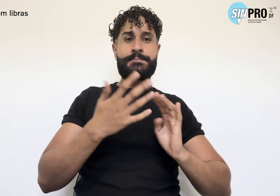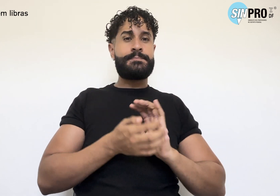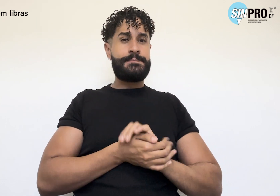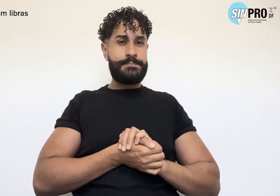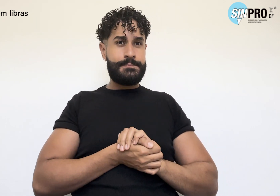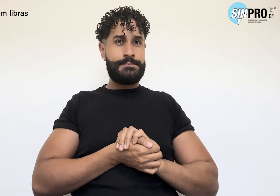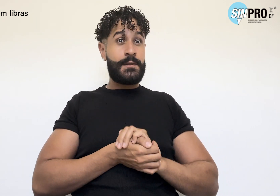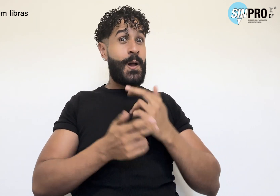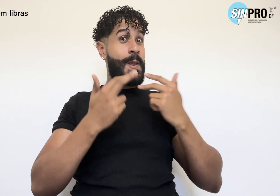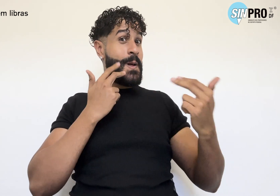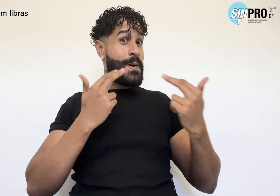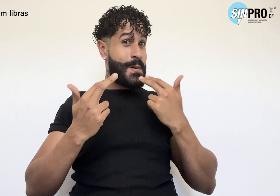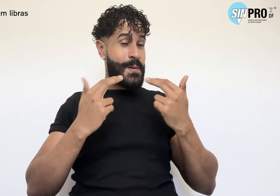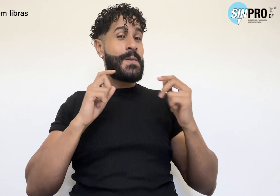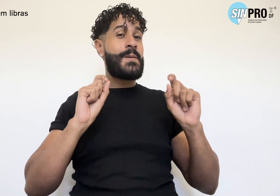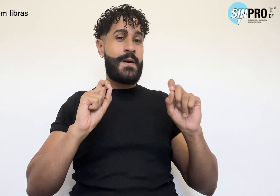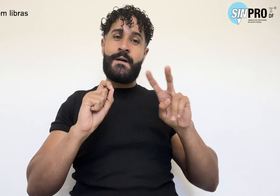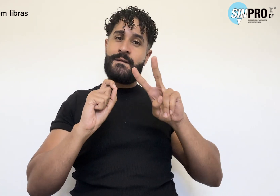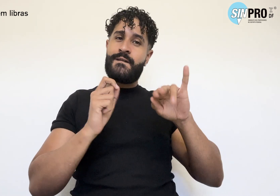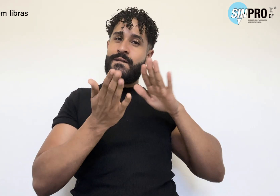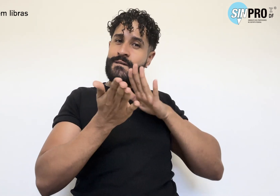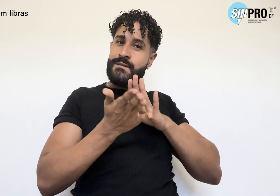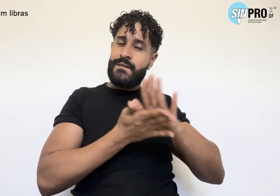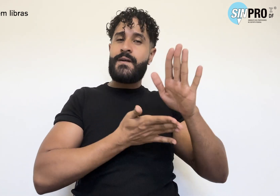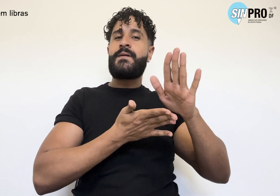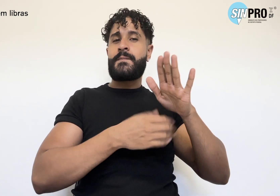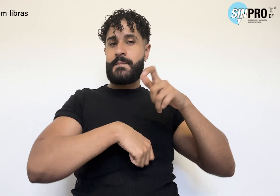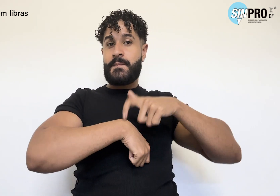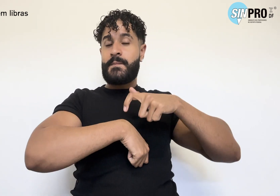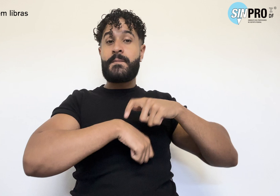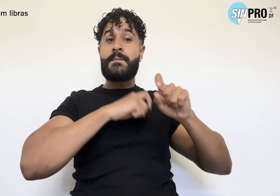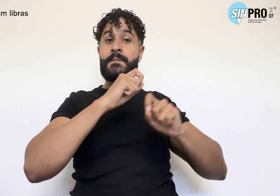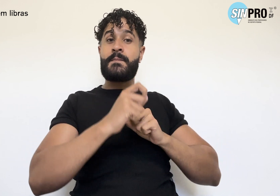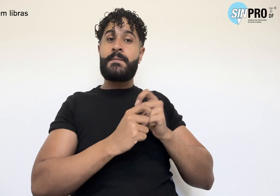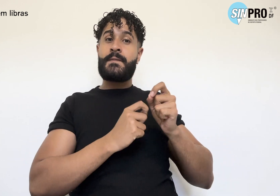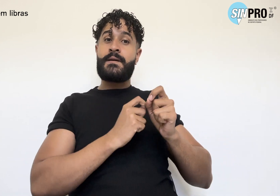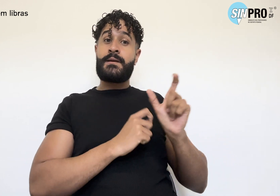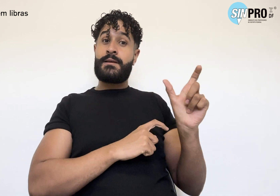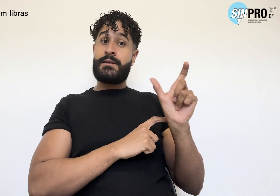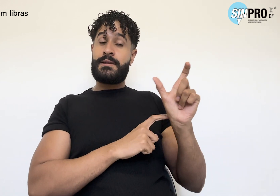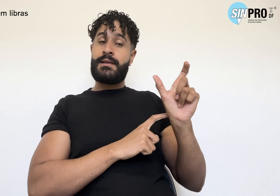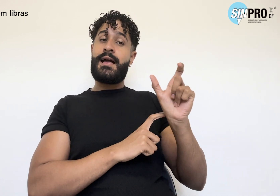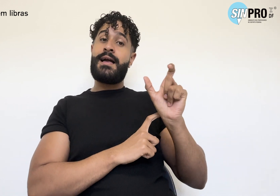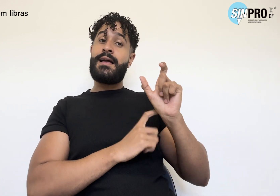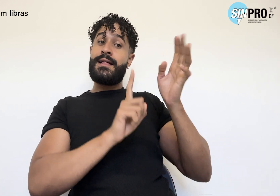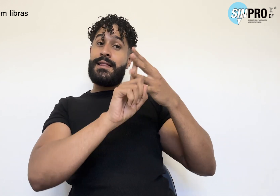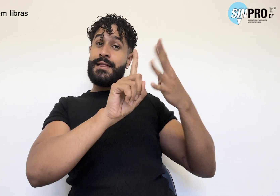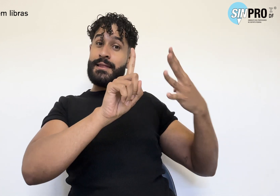novidade, será lançada nessa ocasião a carteirinha LGBTQIA PN